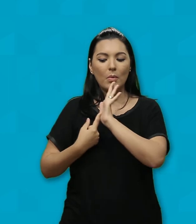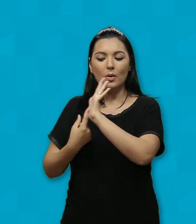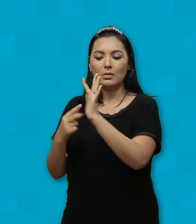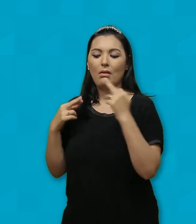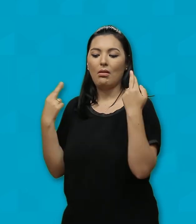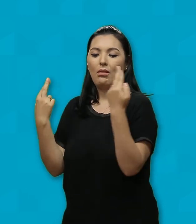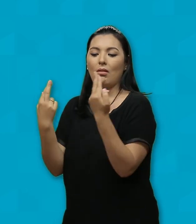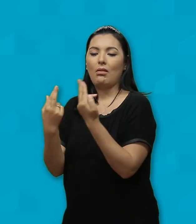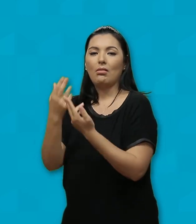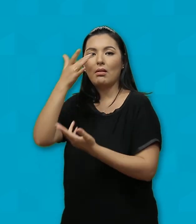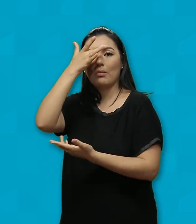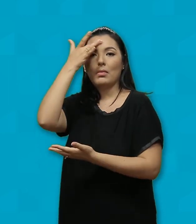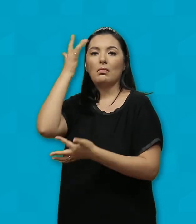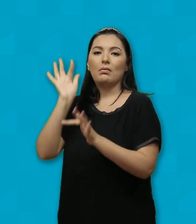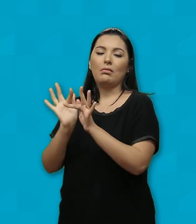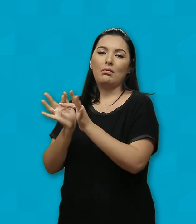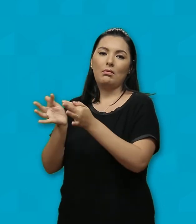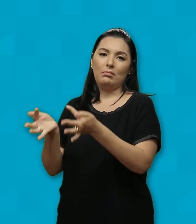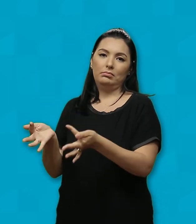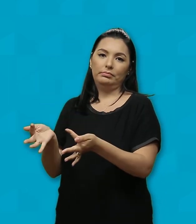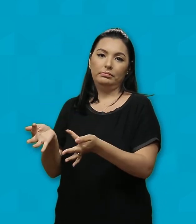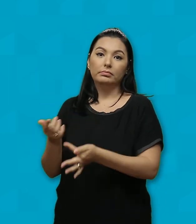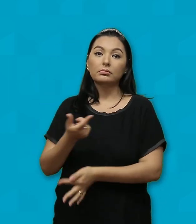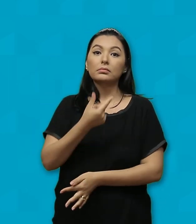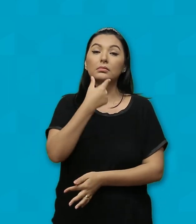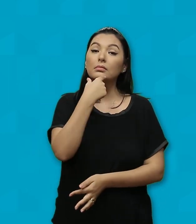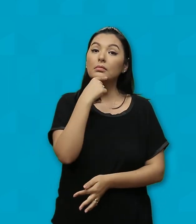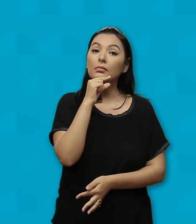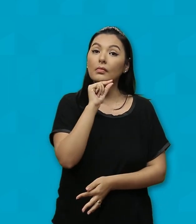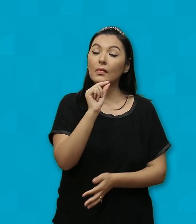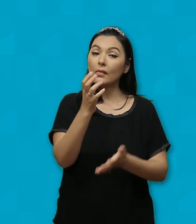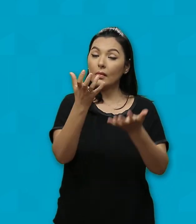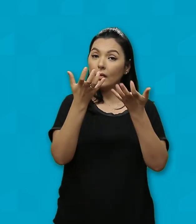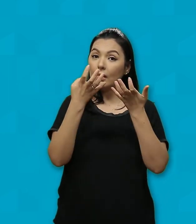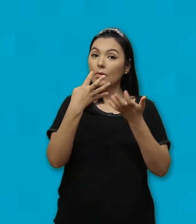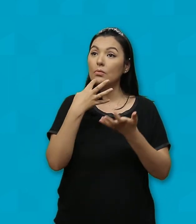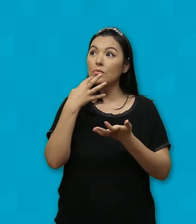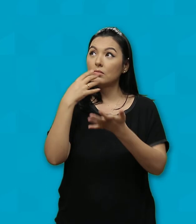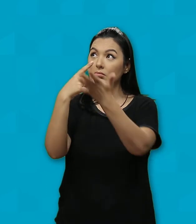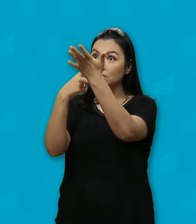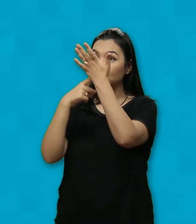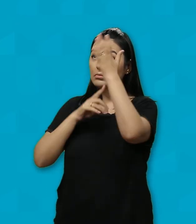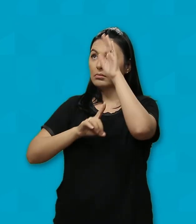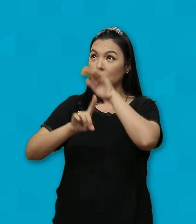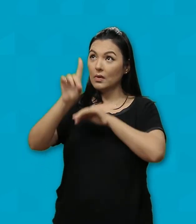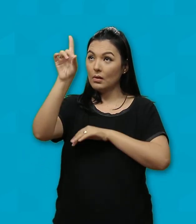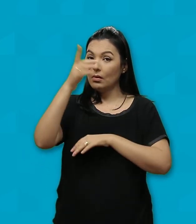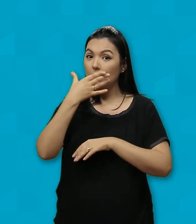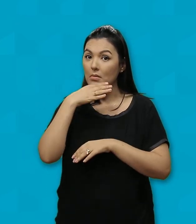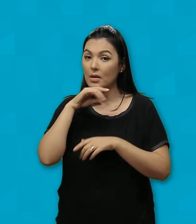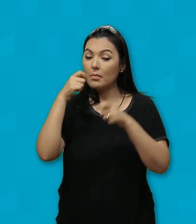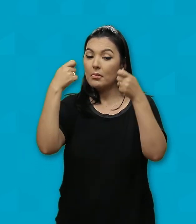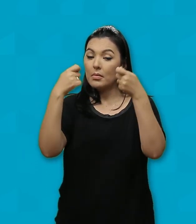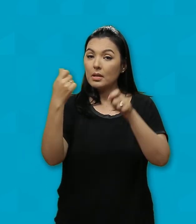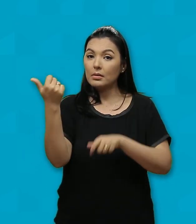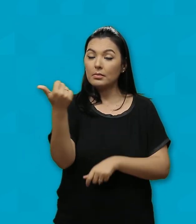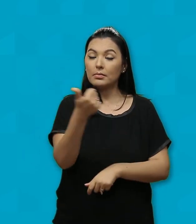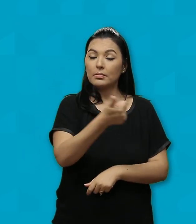Por isso, quem quiser conhecer as revelações do Pai Precisa conhecer primeiro o Filho que Ele